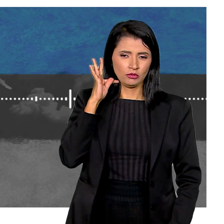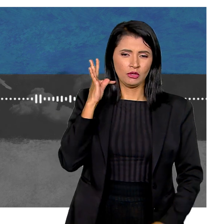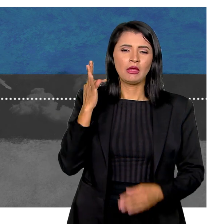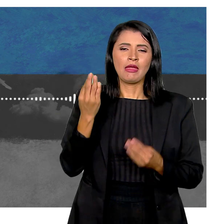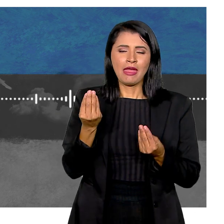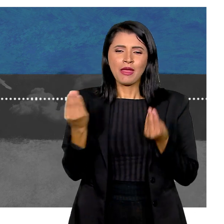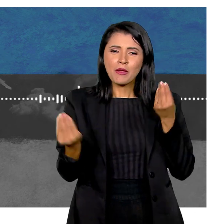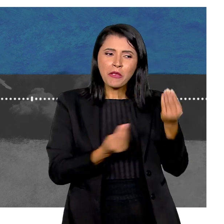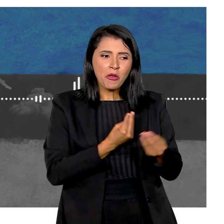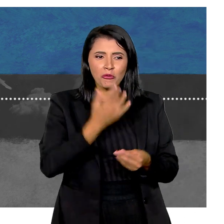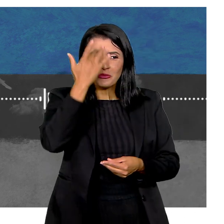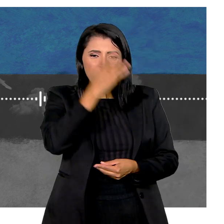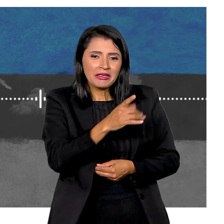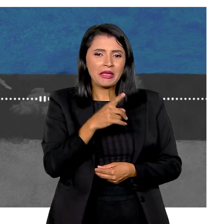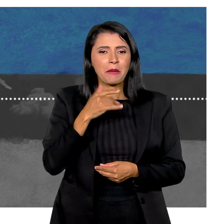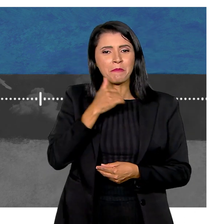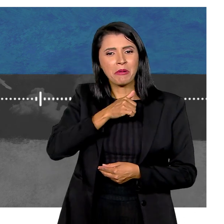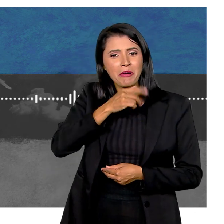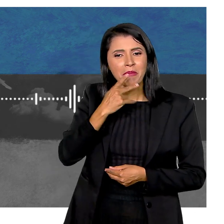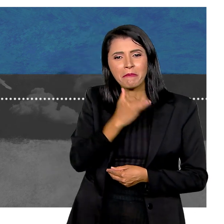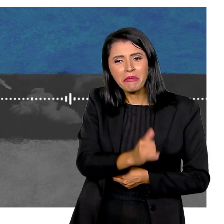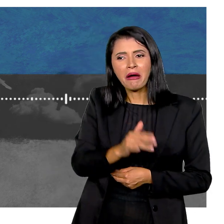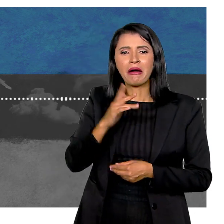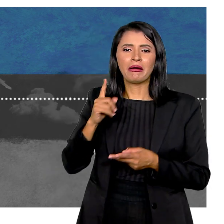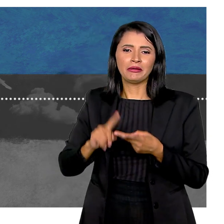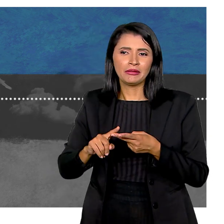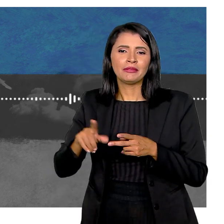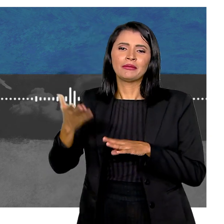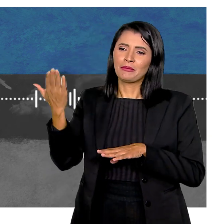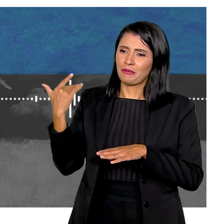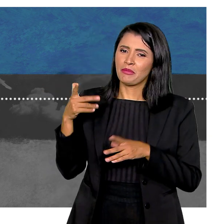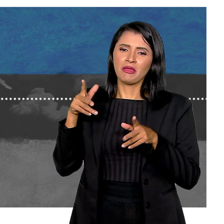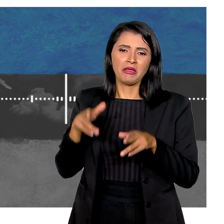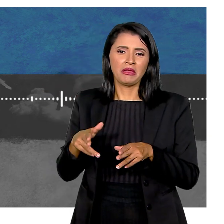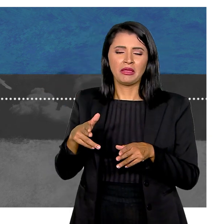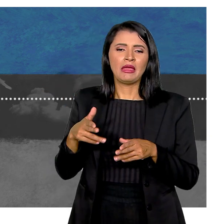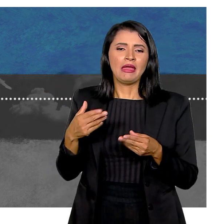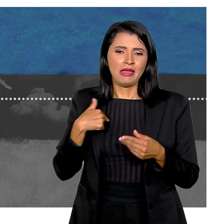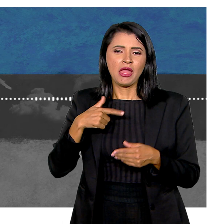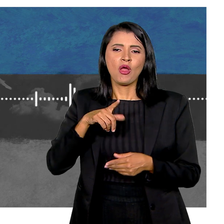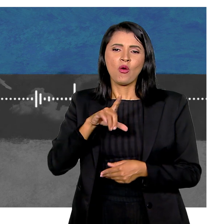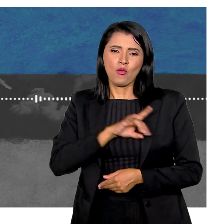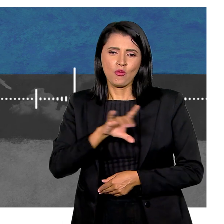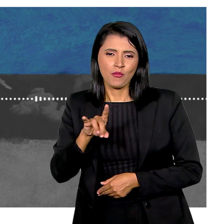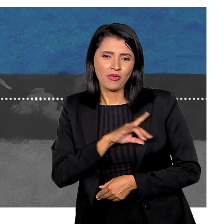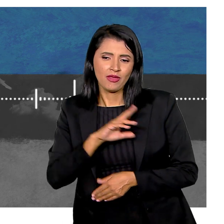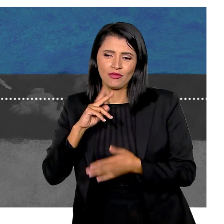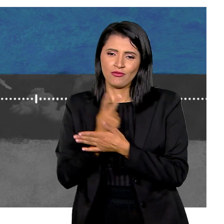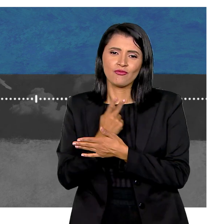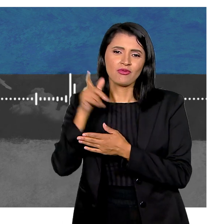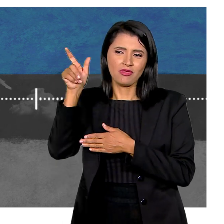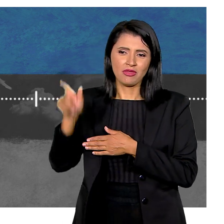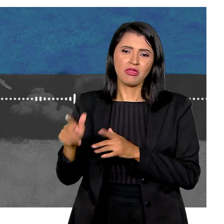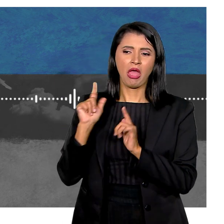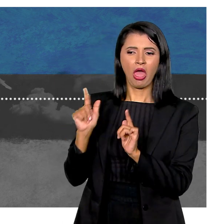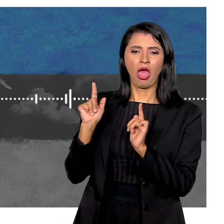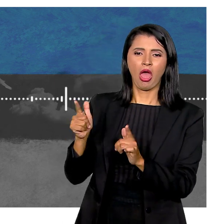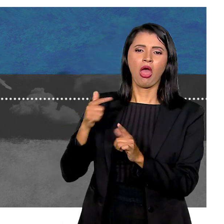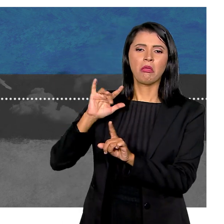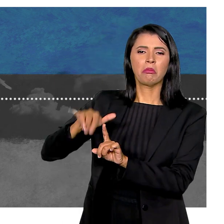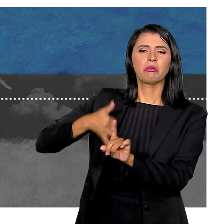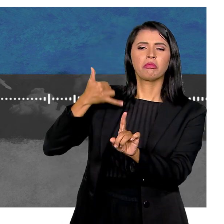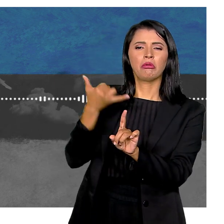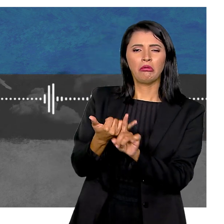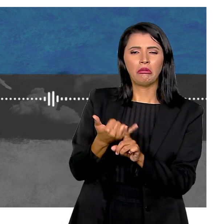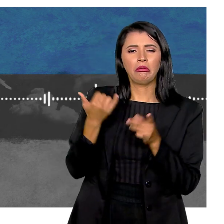entendem como eu passo É que o meu pai já foi zoado Quando ele era pequena Eu tenho medo de acontecer a mesma coisa